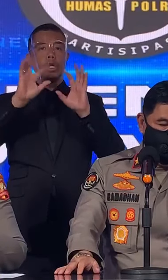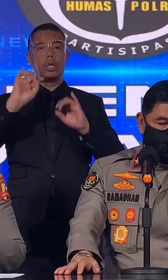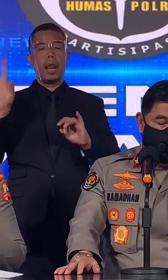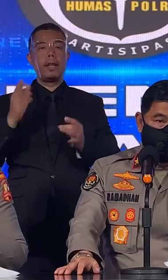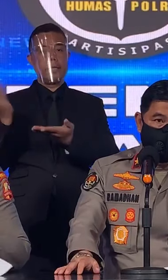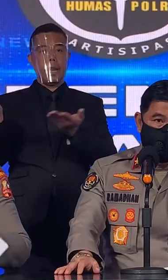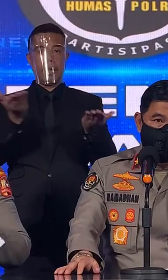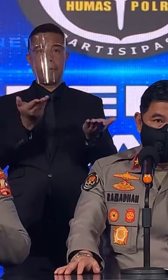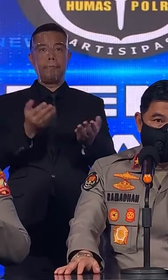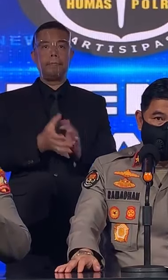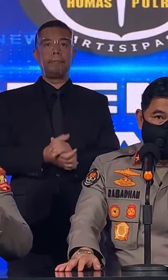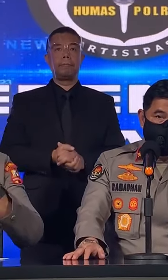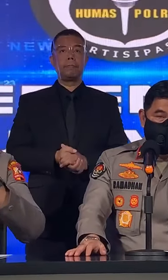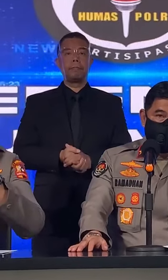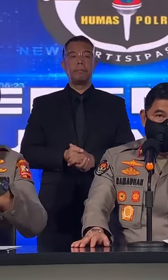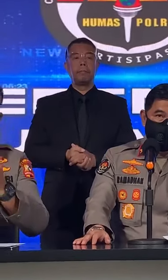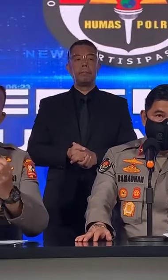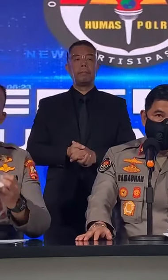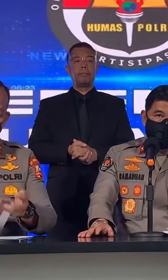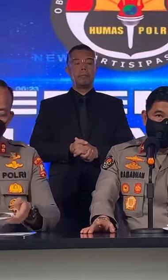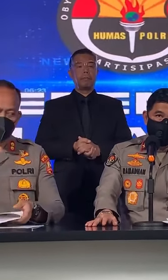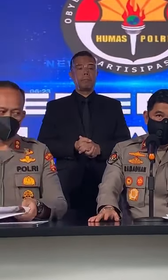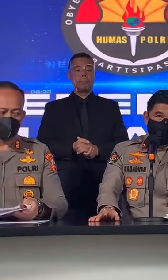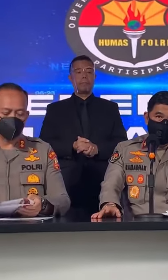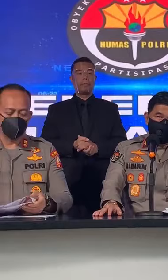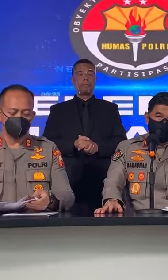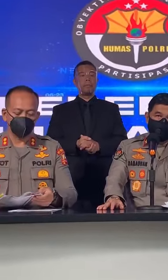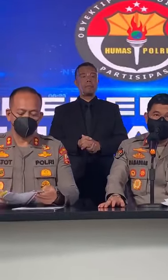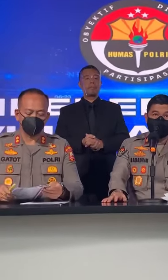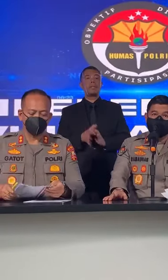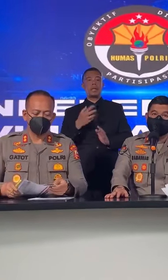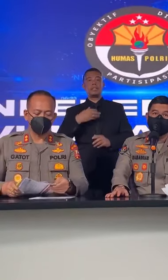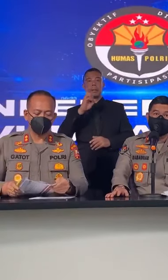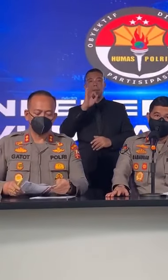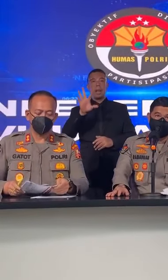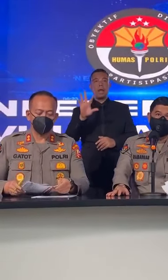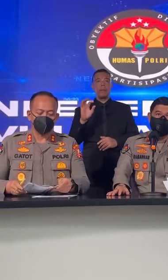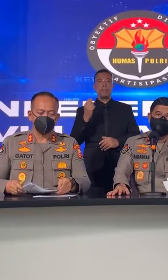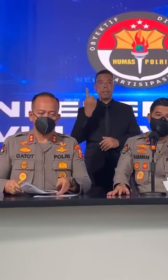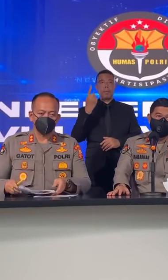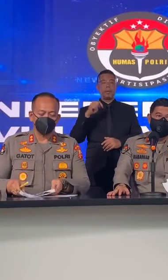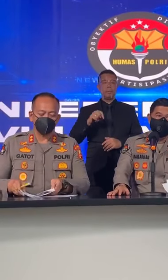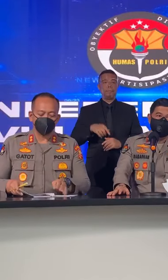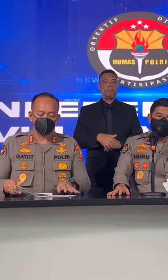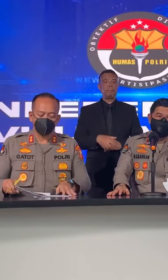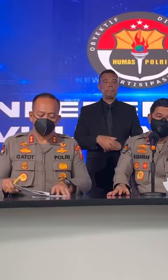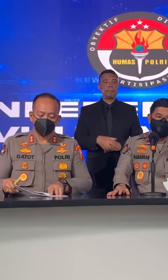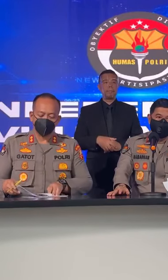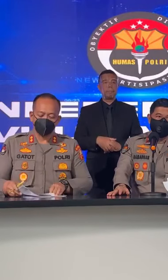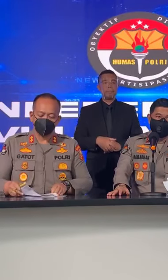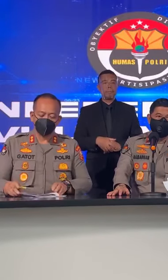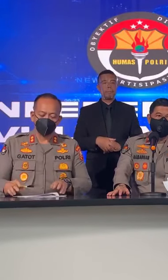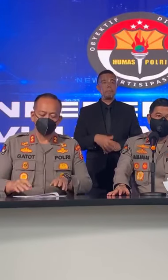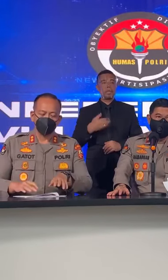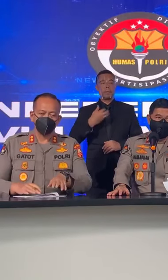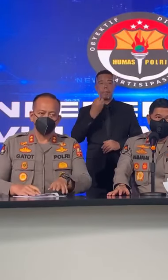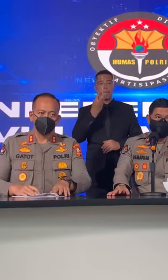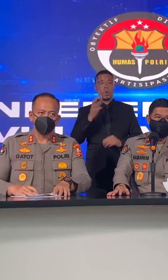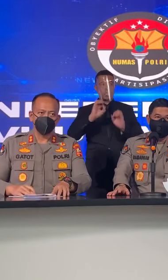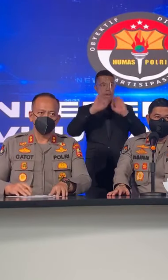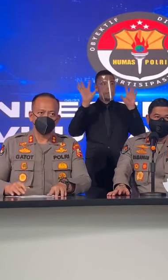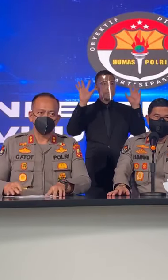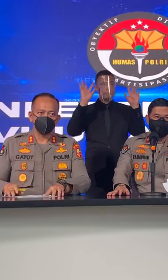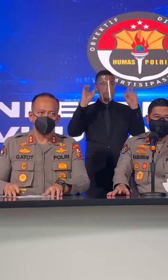Isu Lain Silahkan Yang Yang Ini Dulu Yang Saya Sampaikan Dulu Yang Saya Sampaikan